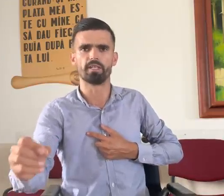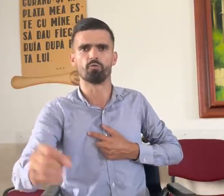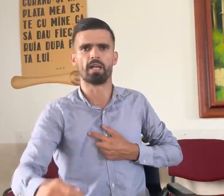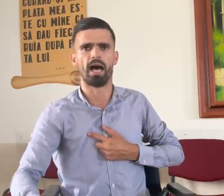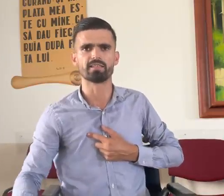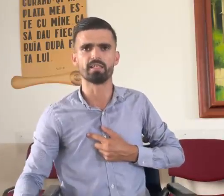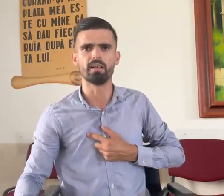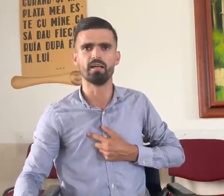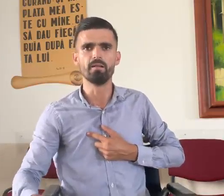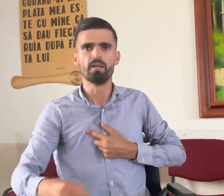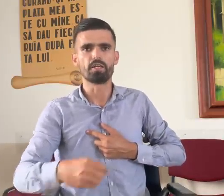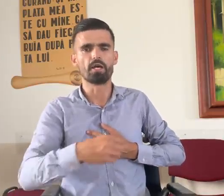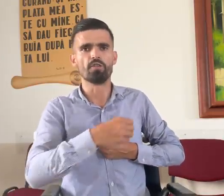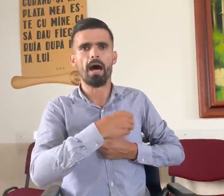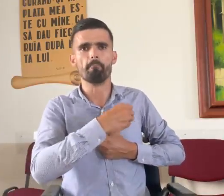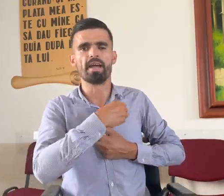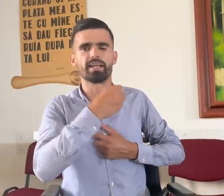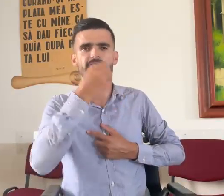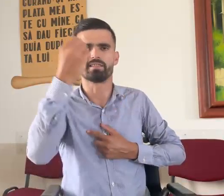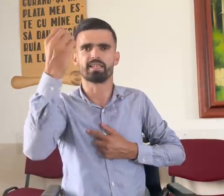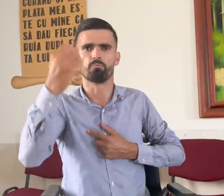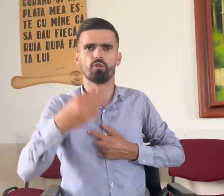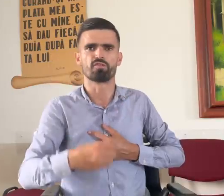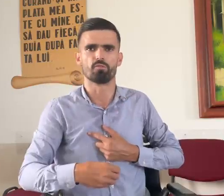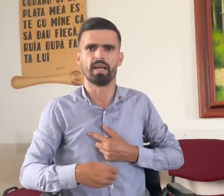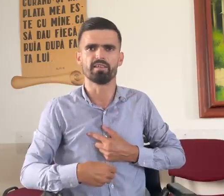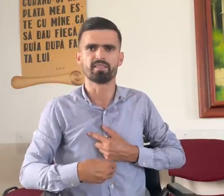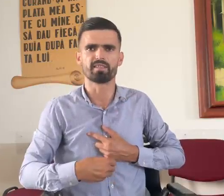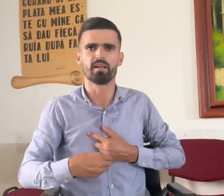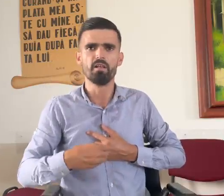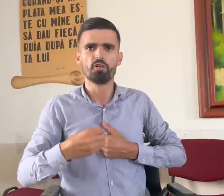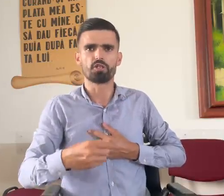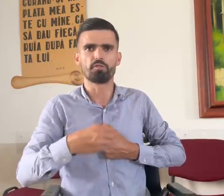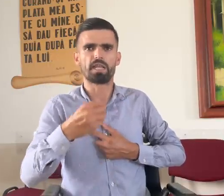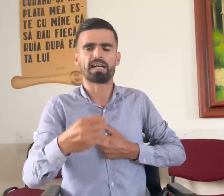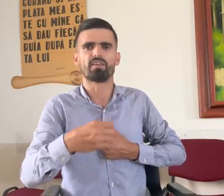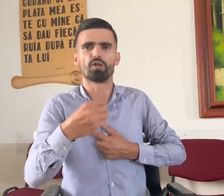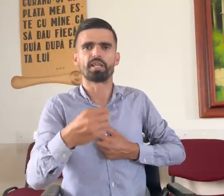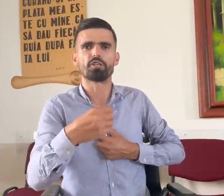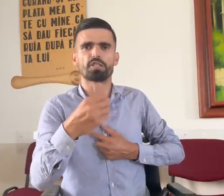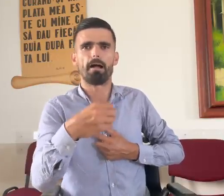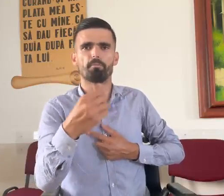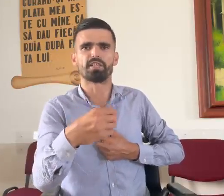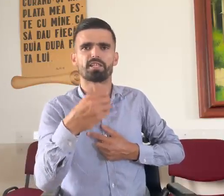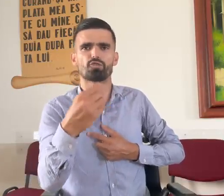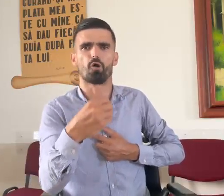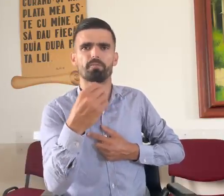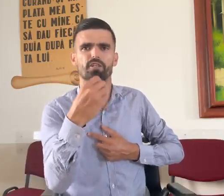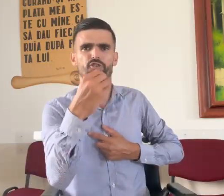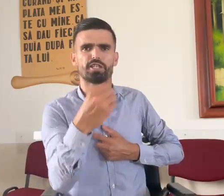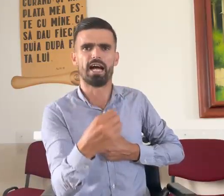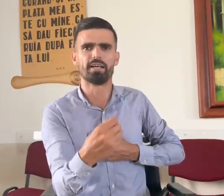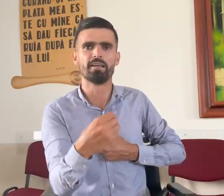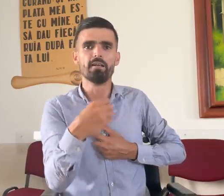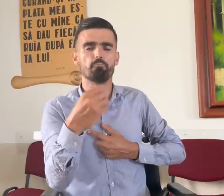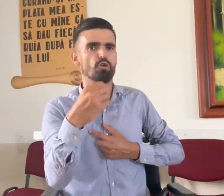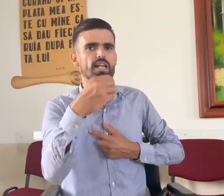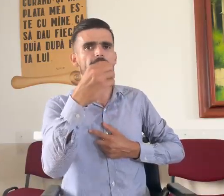minunată. Eu n-am merite să-i mulțumesc și dacă voi trăi șapte, zeci, optzeci de ani, buzele